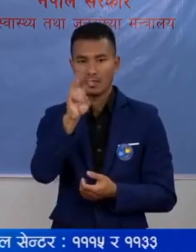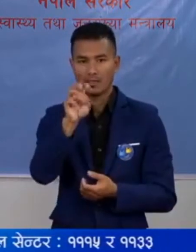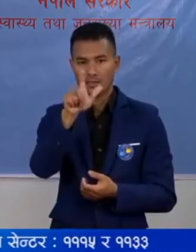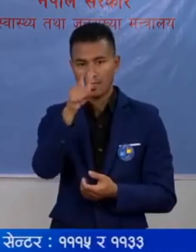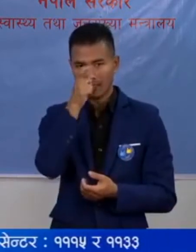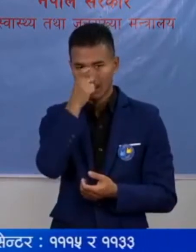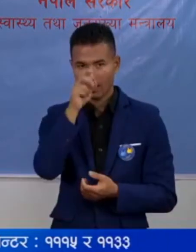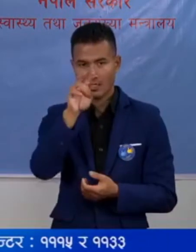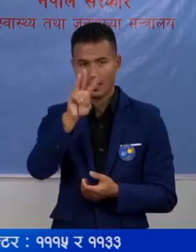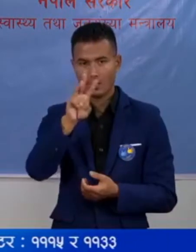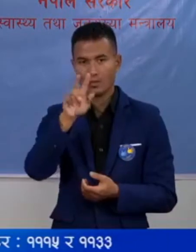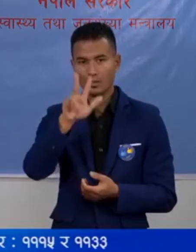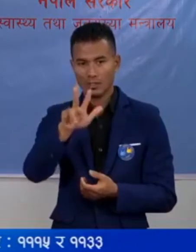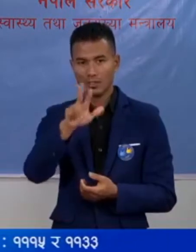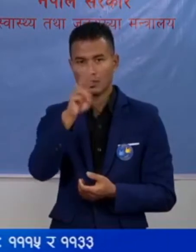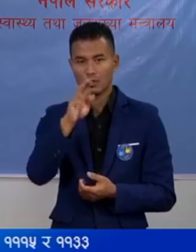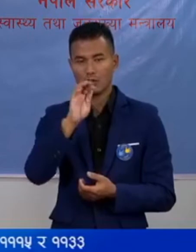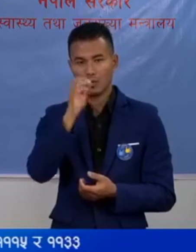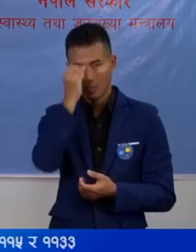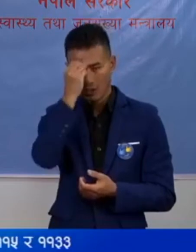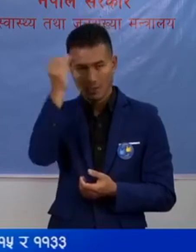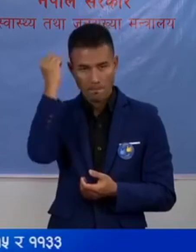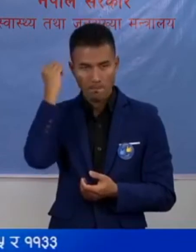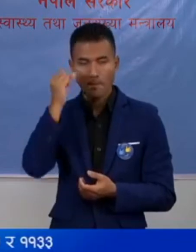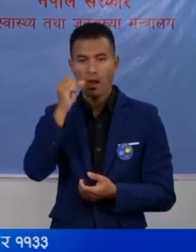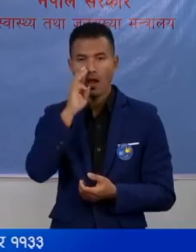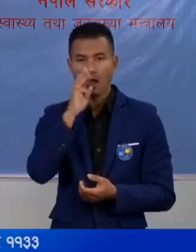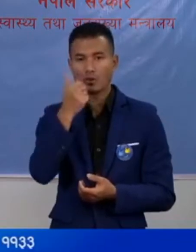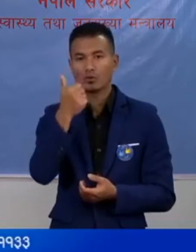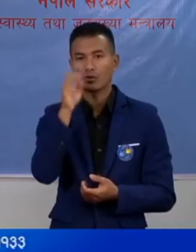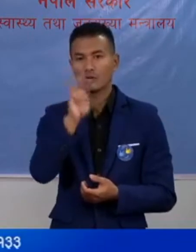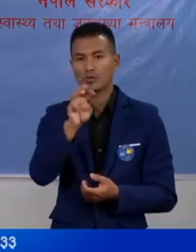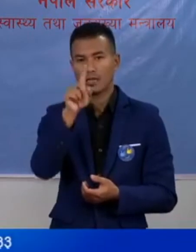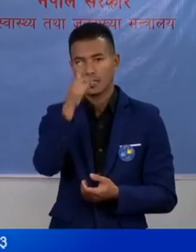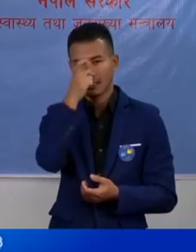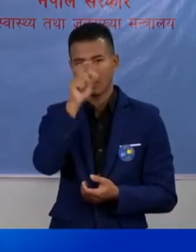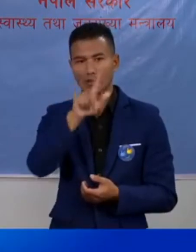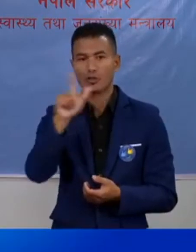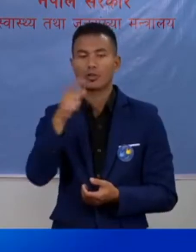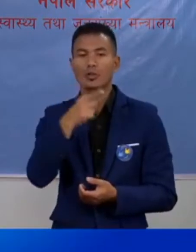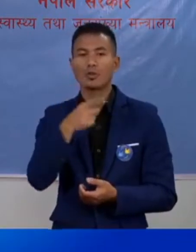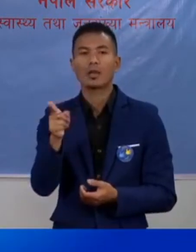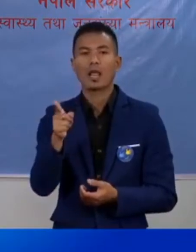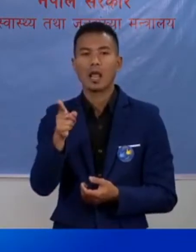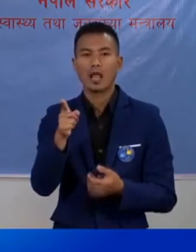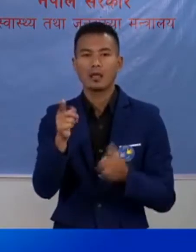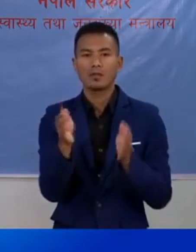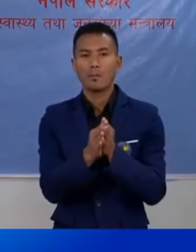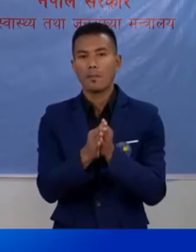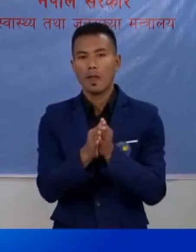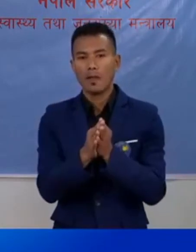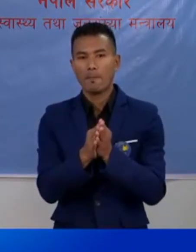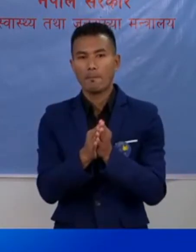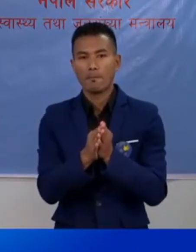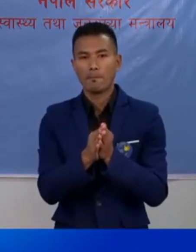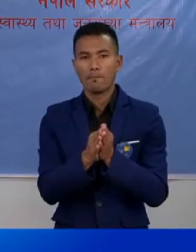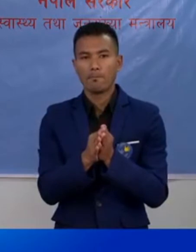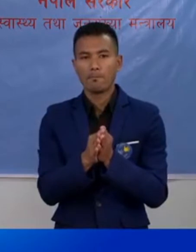,738 तेसे गरी शुदूर पस्रिम प्रदेश मा 6,177 गरी जम्मा कूल